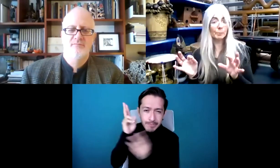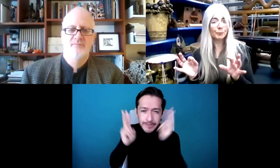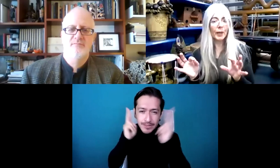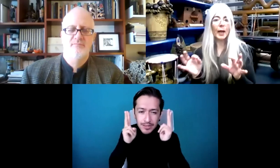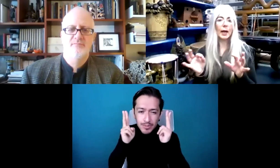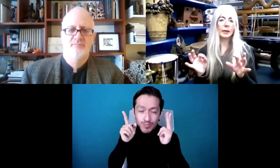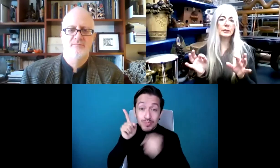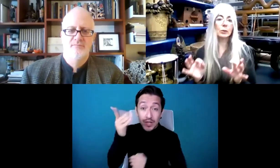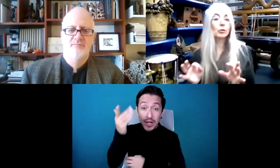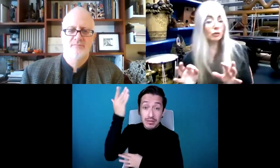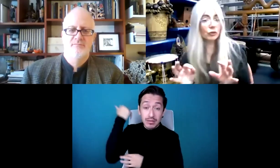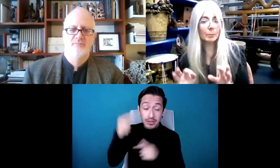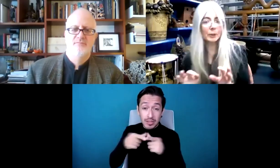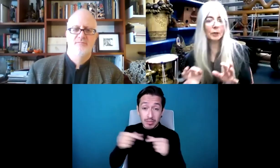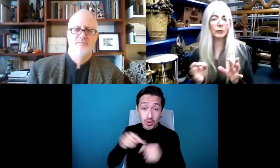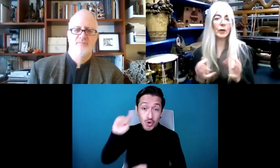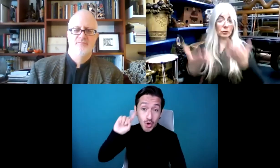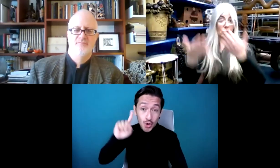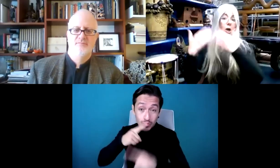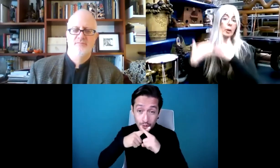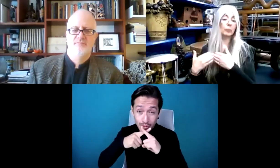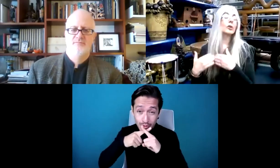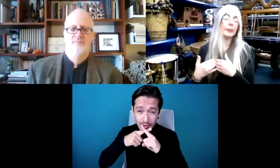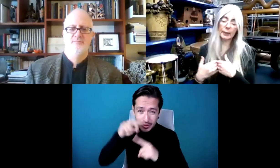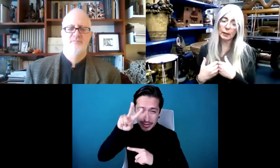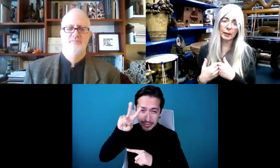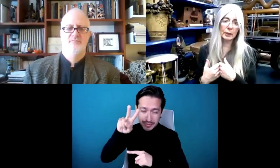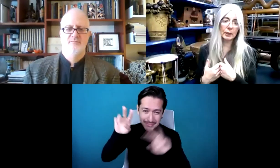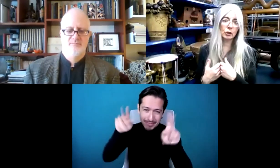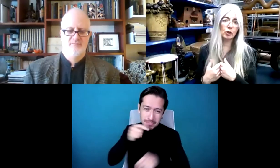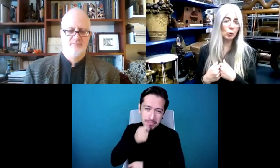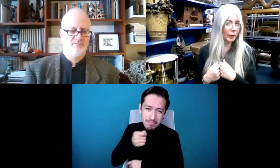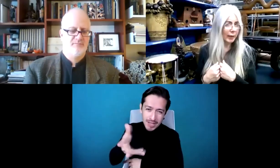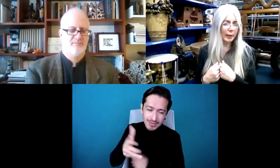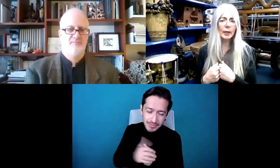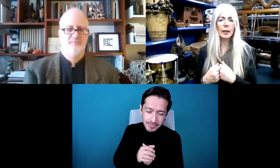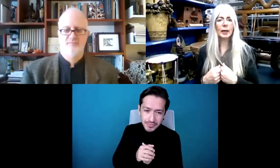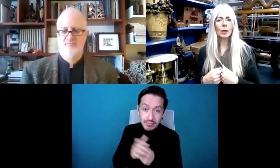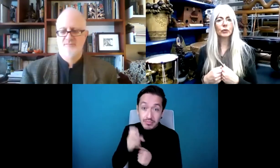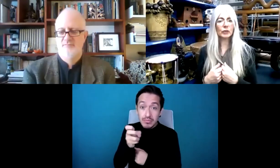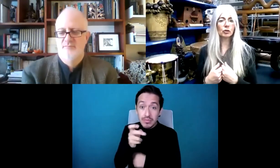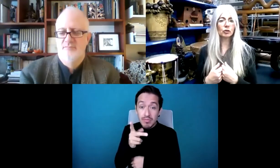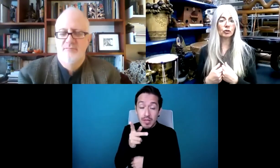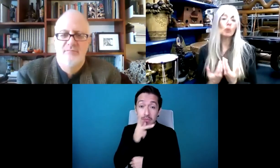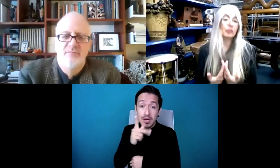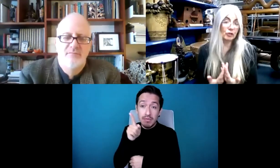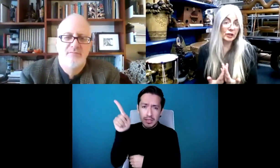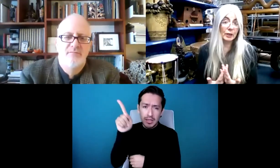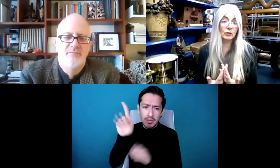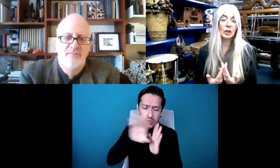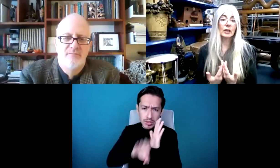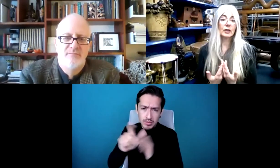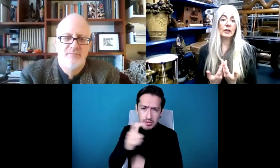término sordomudo. Y era interesante porque ese término en Reino Unido, por ejemplo,